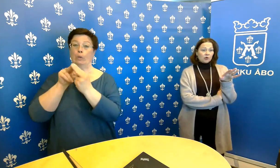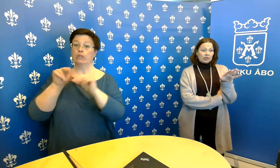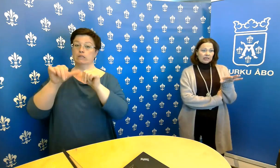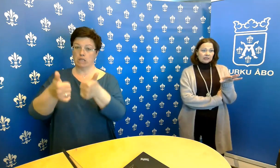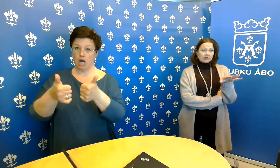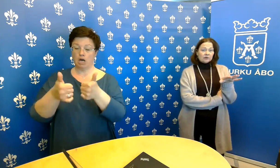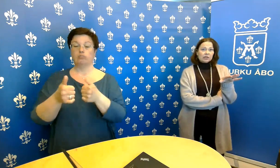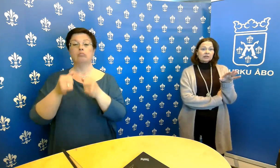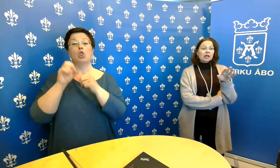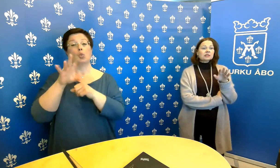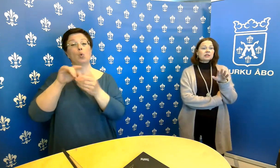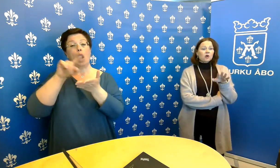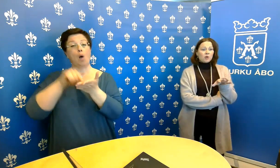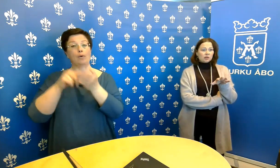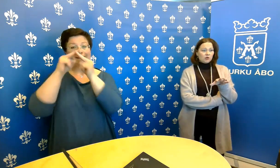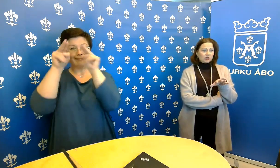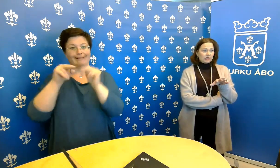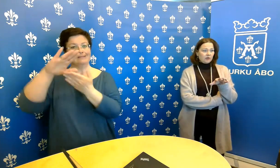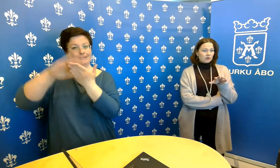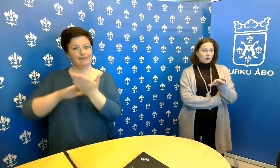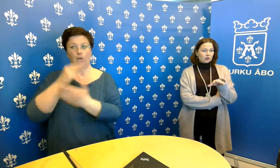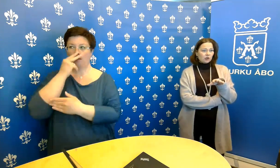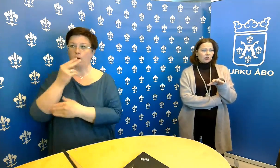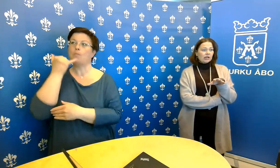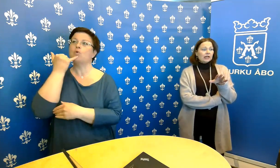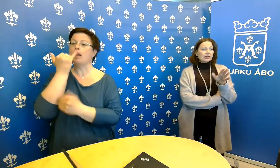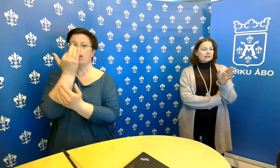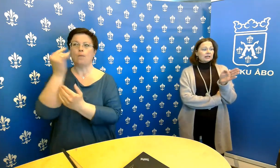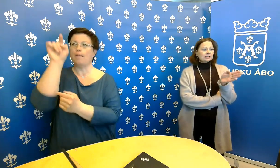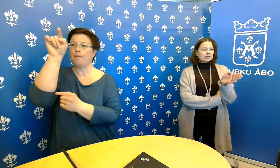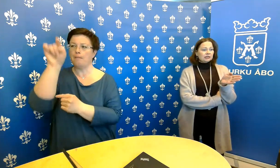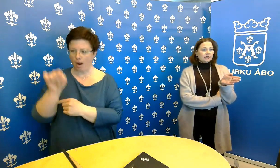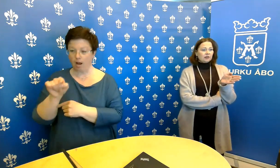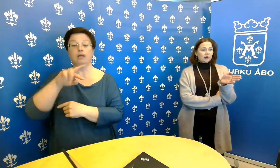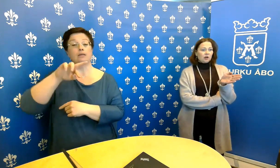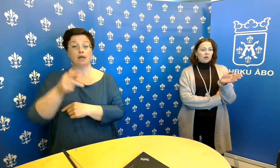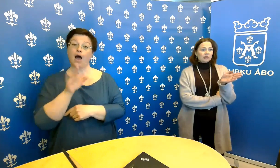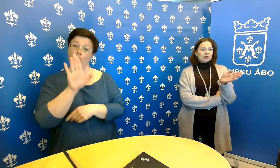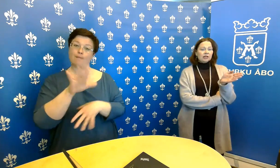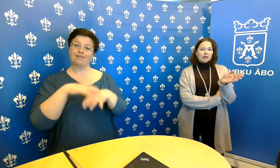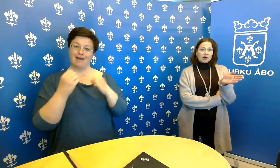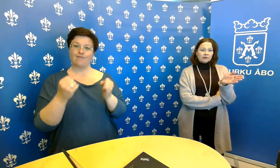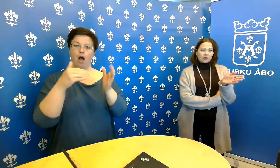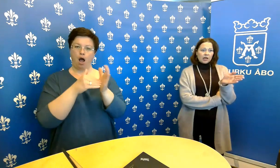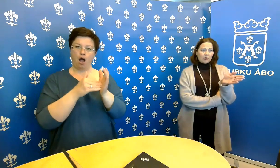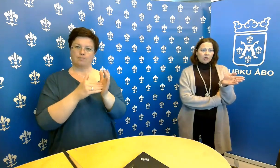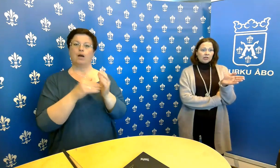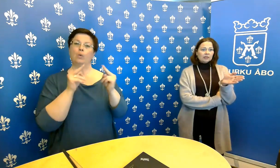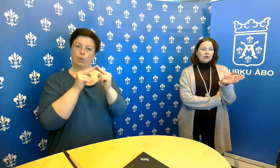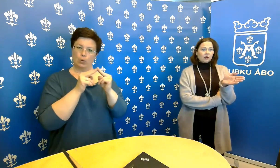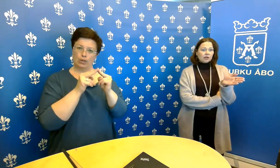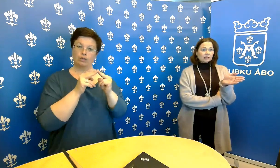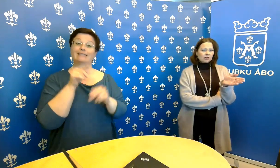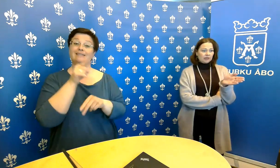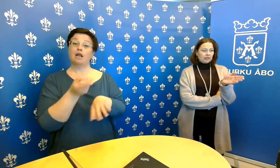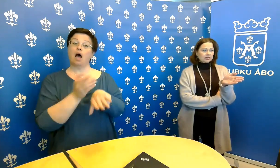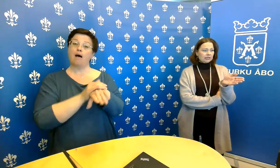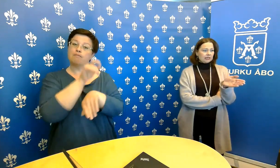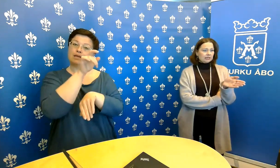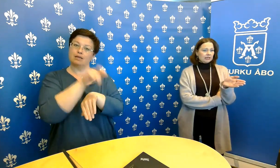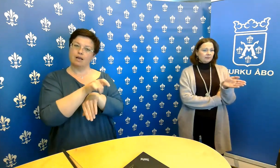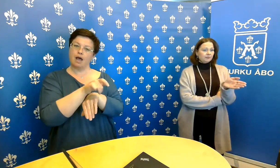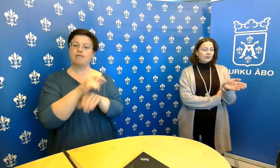Turun kaupungin nettisivuilta tai sitten omaan työterveyshuoltoon. Ja siellä sitten terveydenhuollon ammattilainen arvioi nämä oireet ja ohjaa